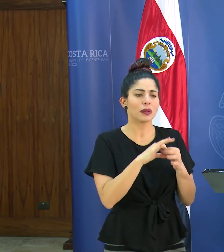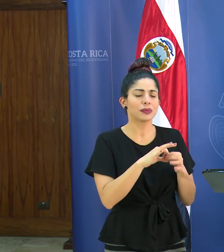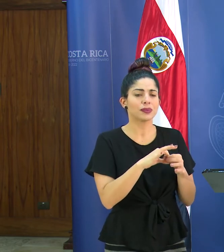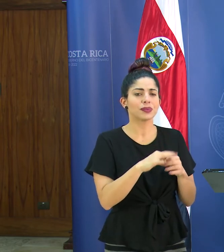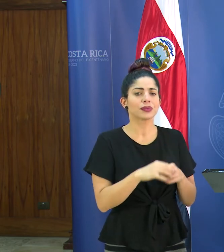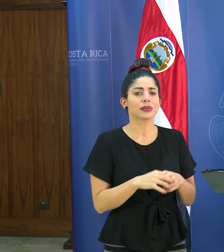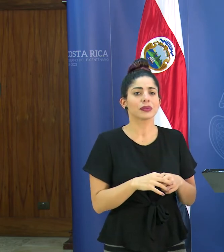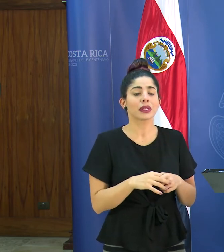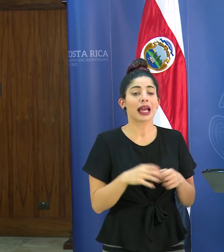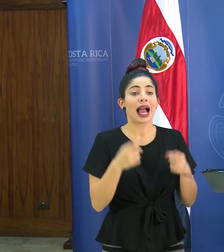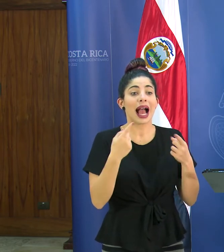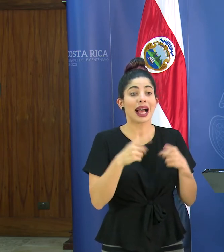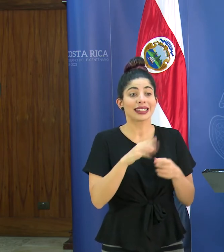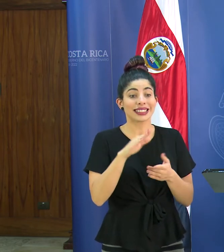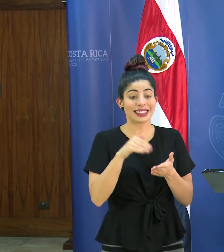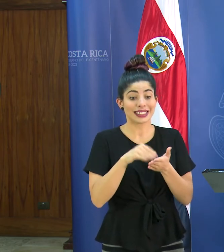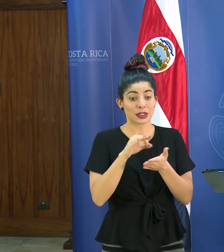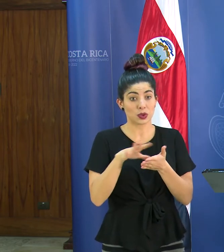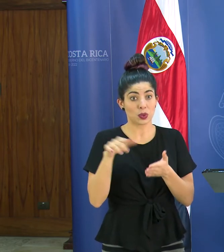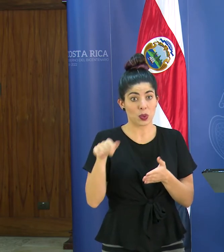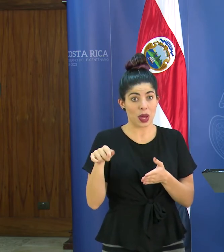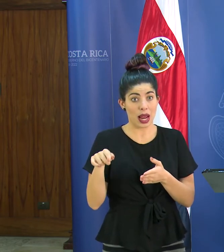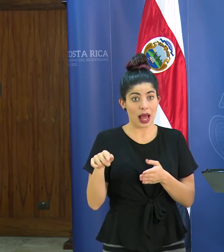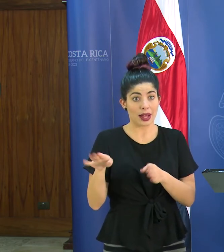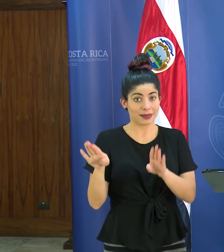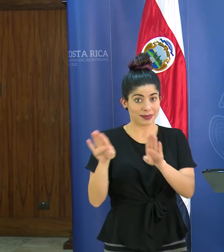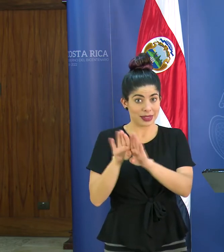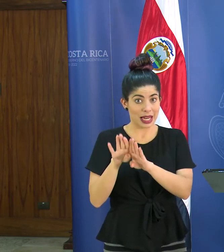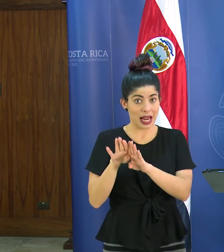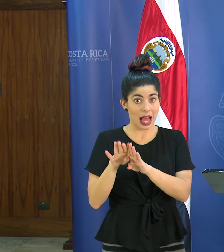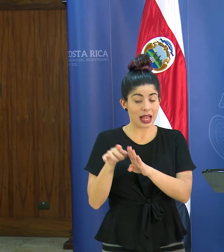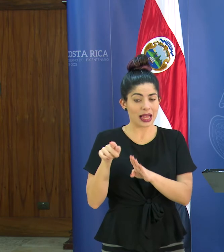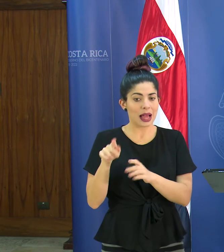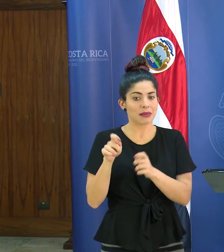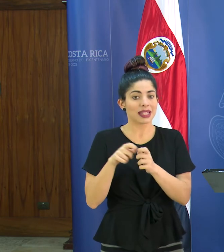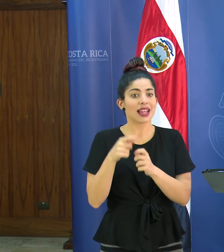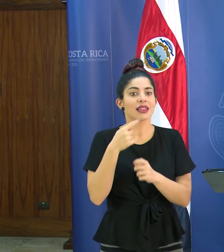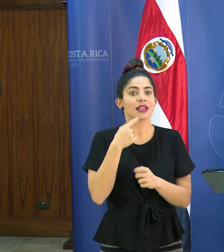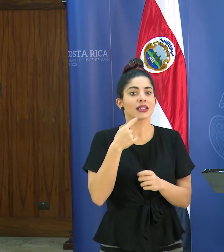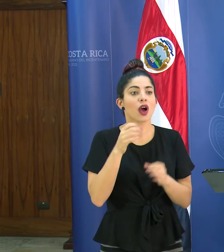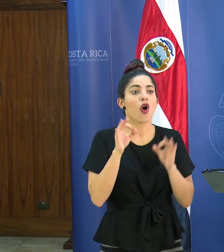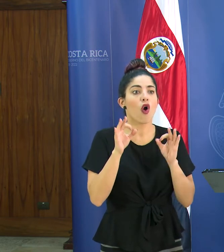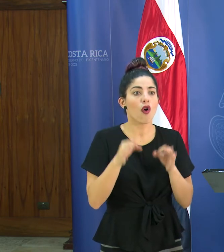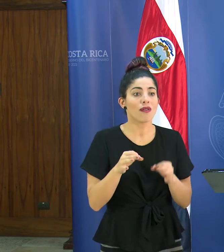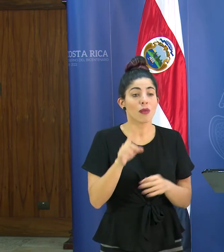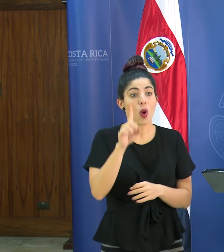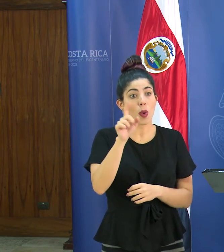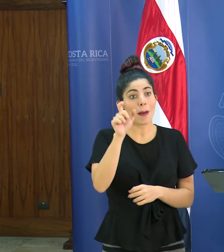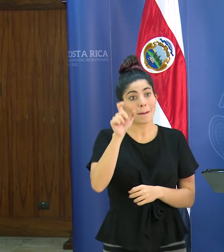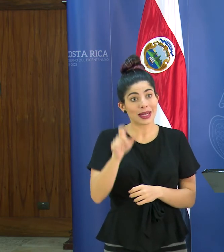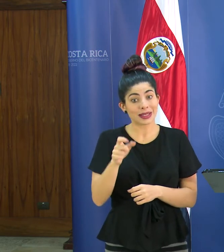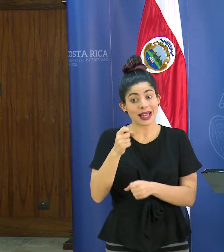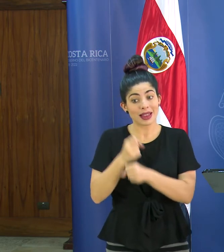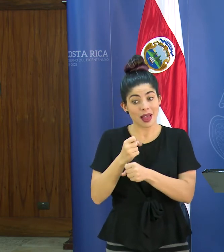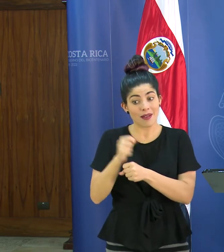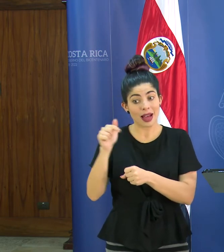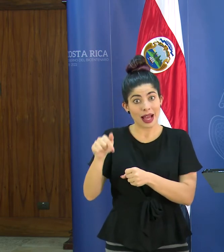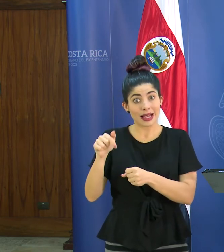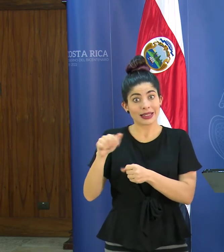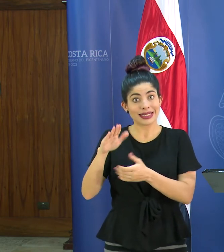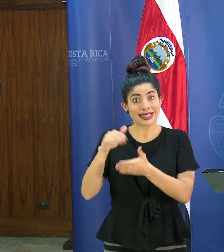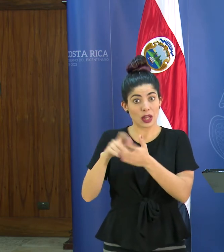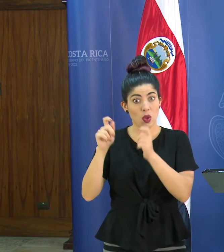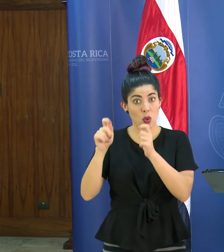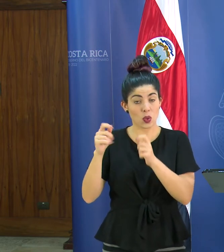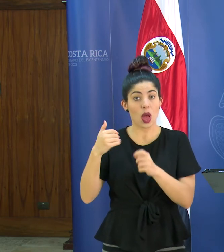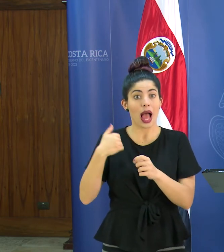en el caso del centro educativo que cerraron ya especifican que es la confirmación de que un funcionario de ese centro educativo tiene